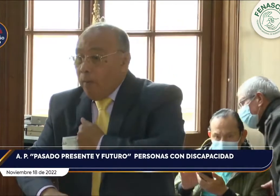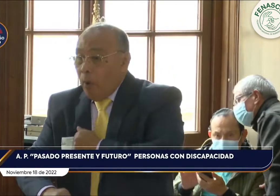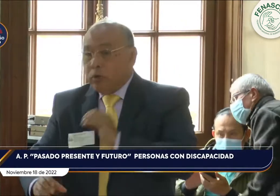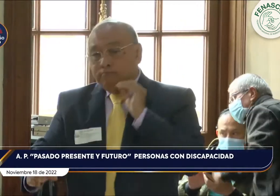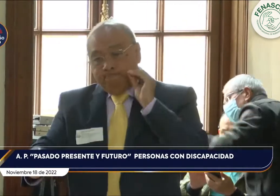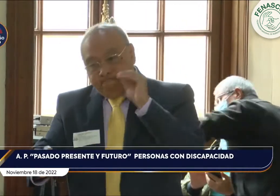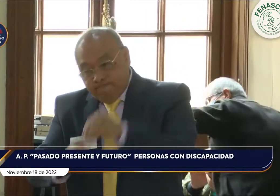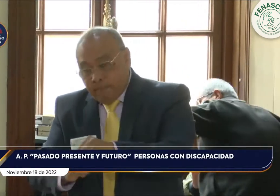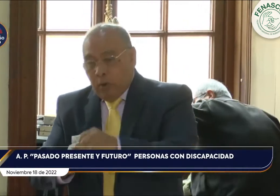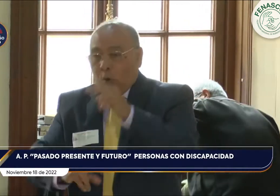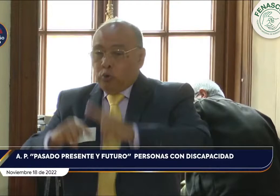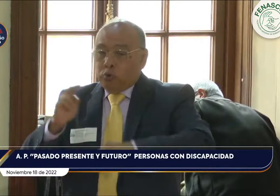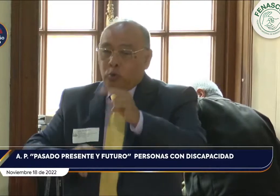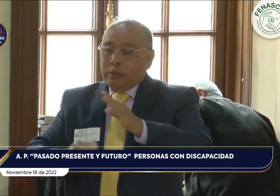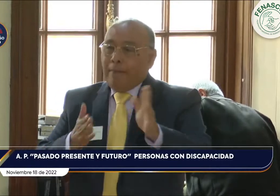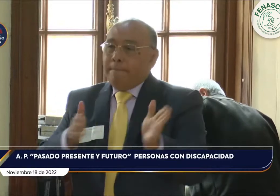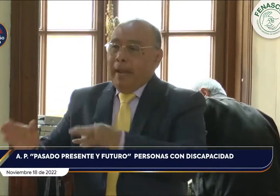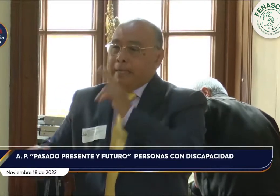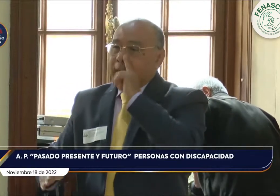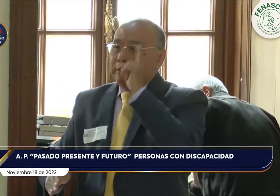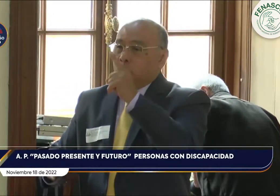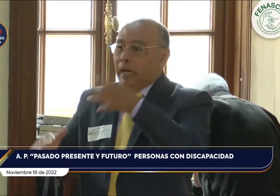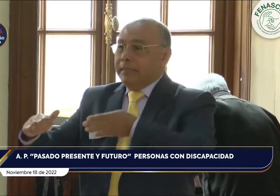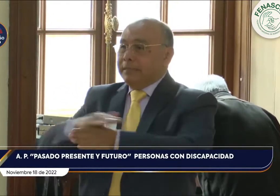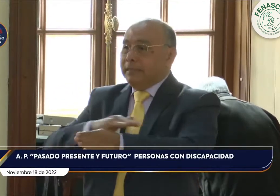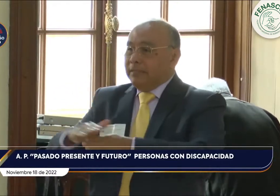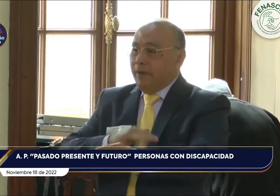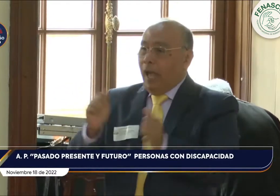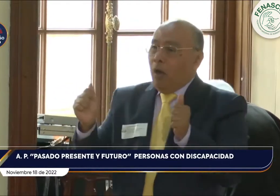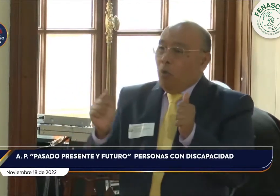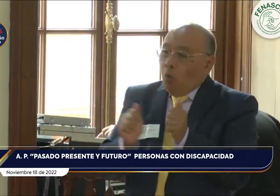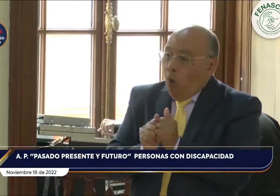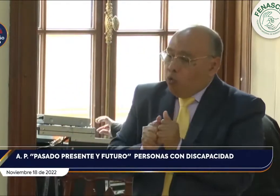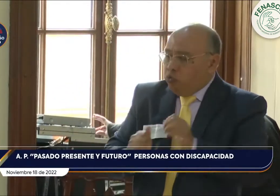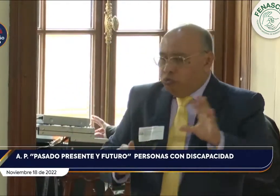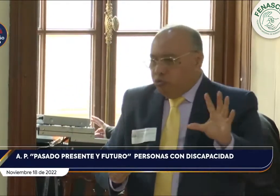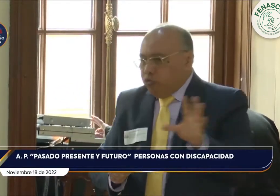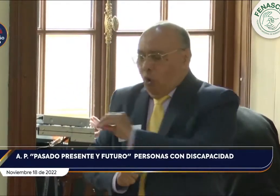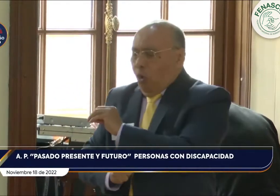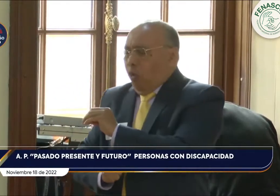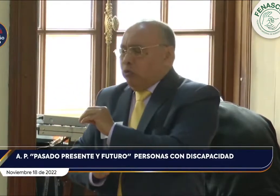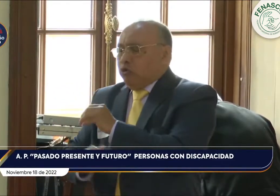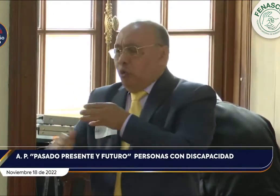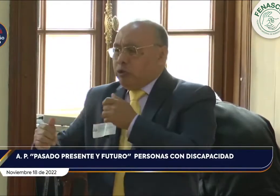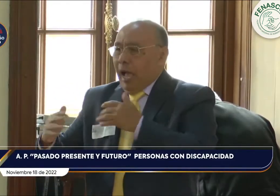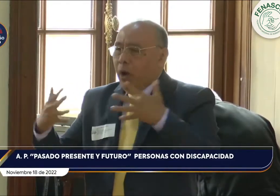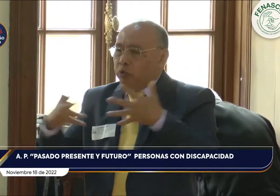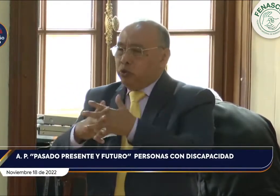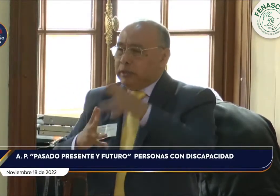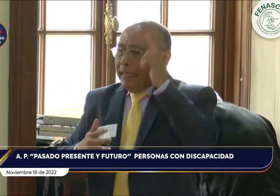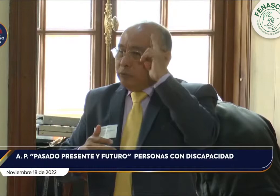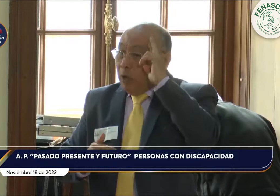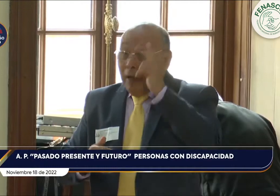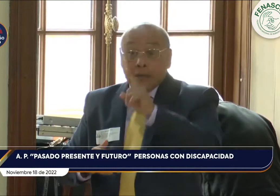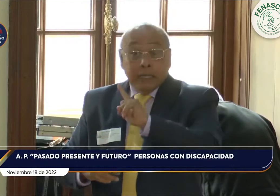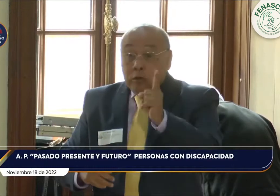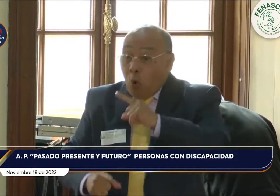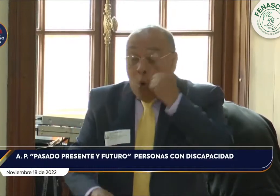que en el 2016 dice que se debe construir un plan nacional de accesibilidad en conjunto con los